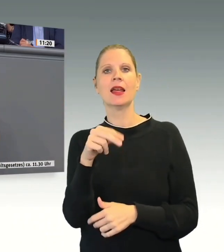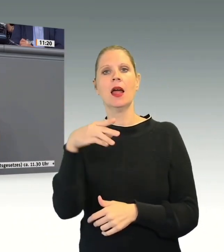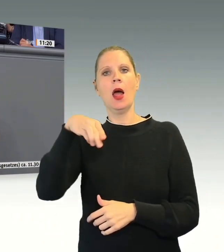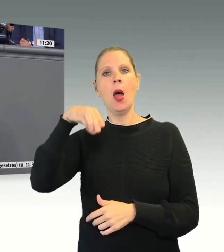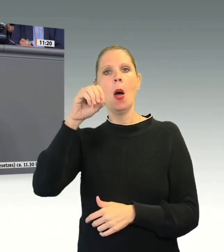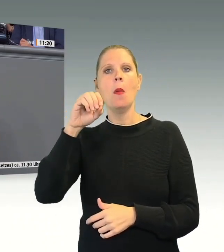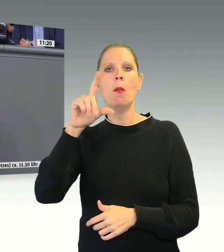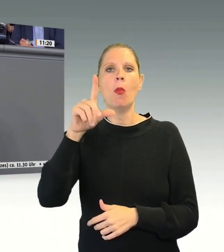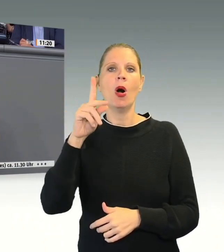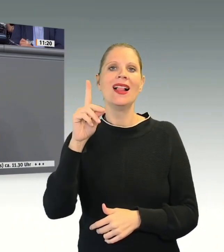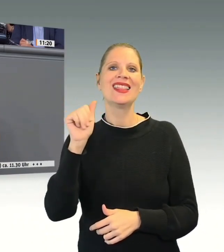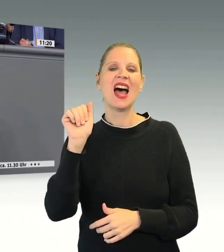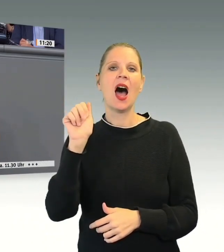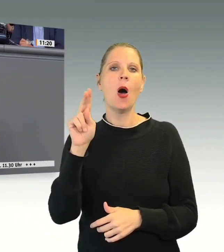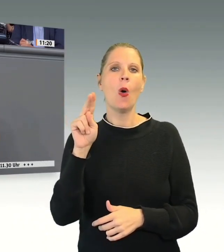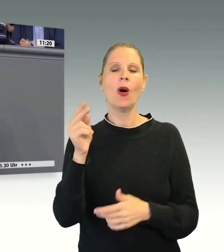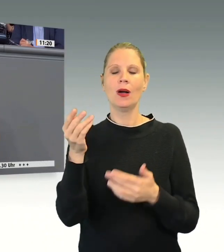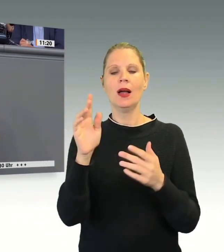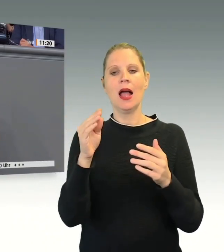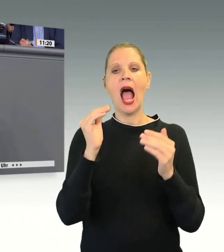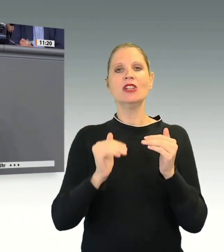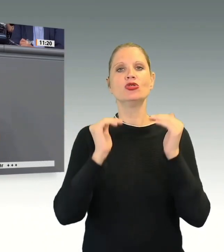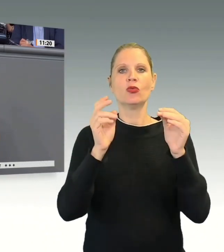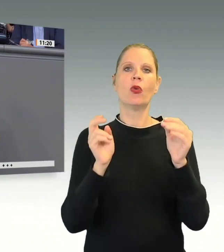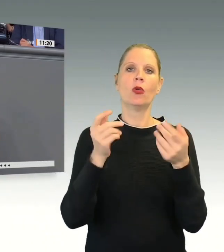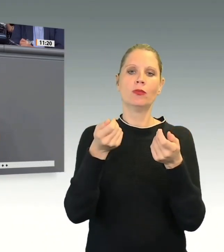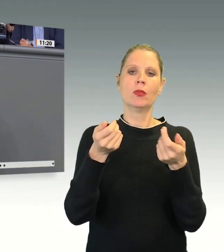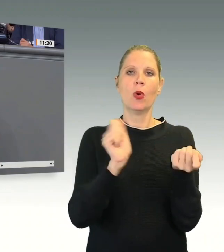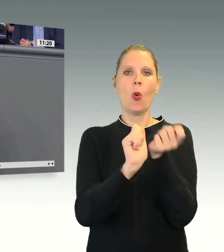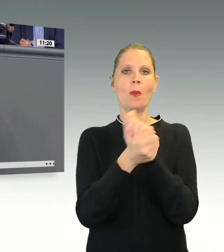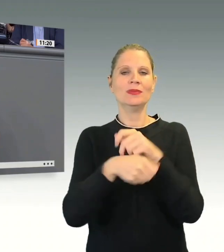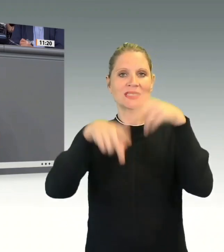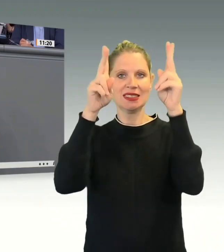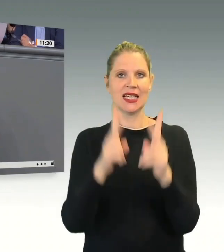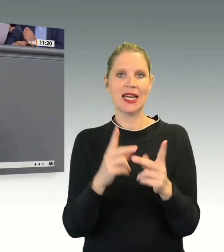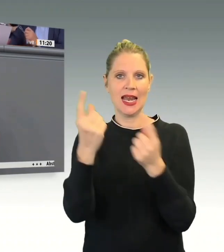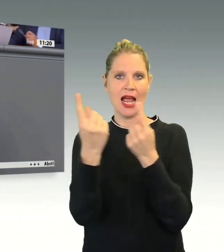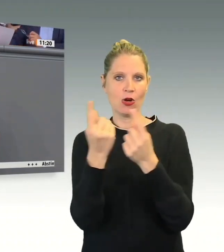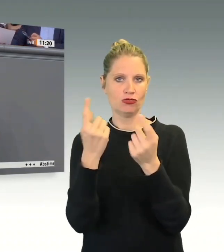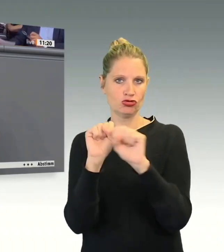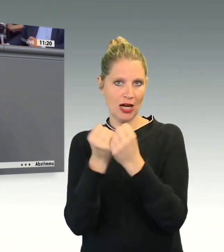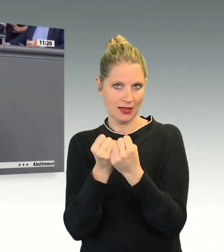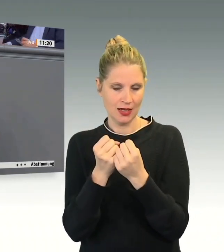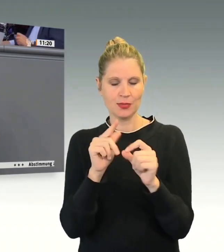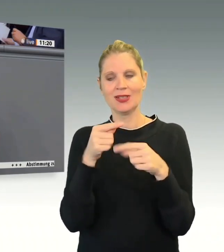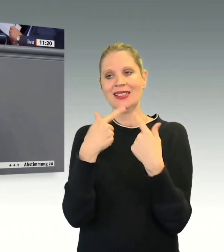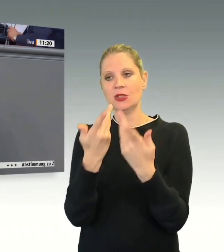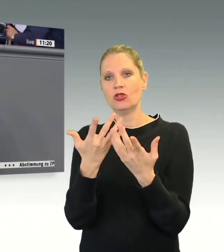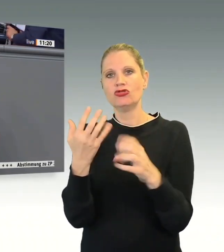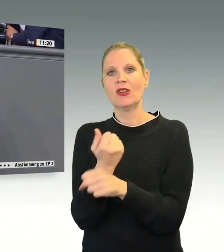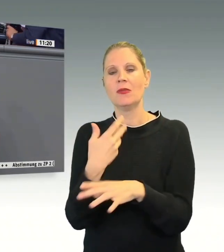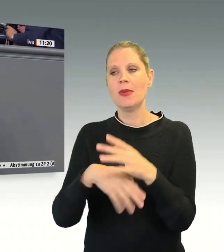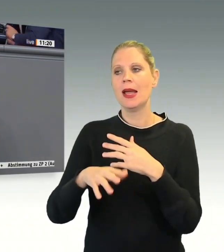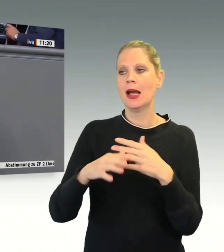Alleine die Einstufung von Georgien und Moldau als sichere Herkunftsstaaten ist möglicherweise in der Lage, die irreguläre Migration nach